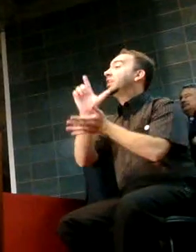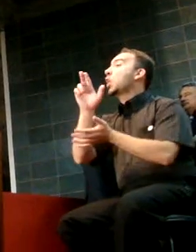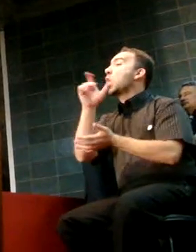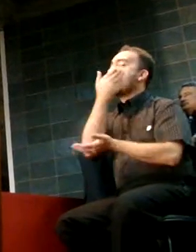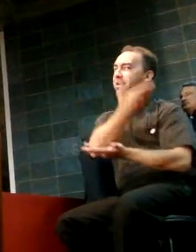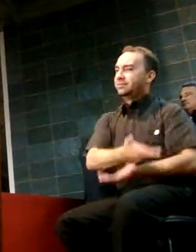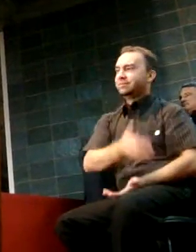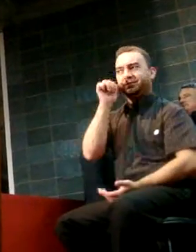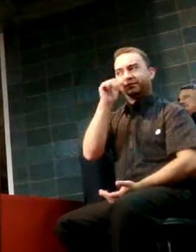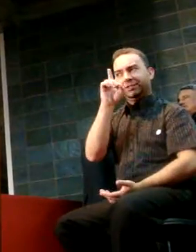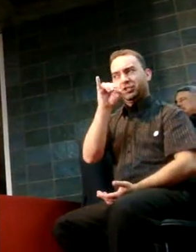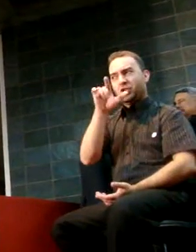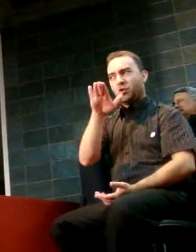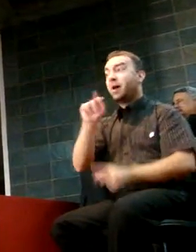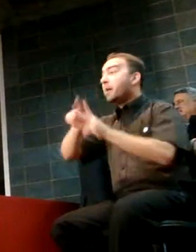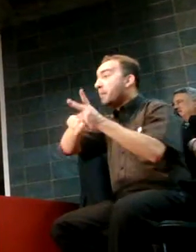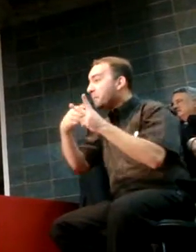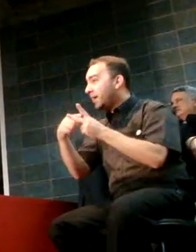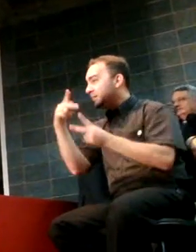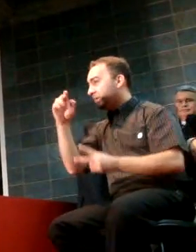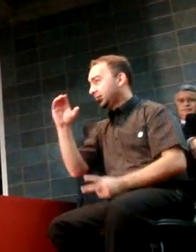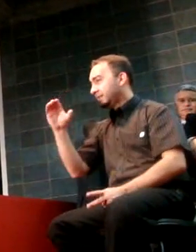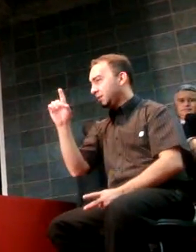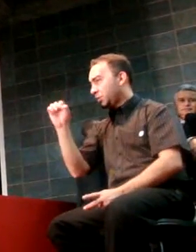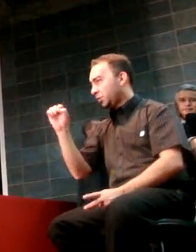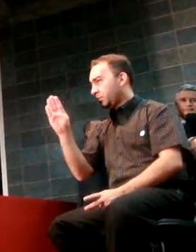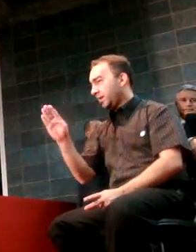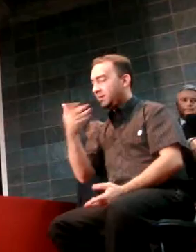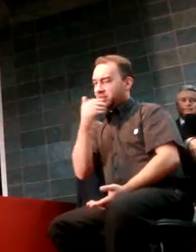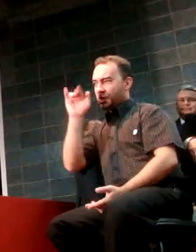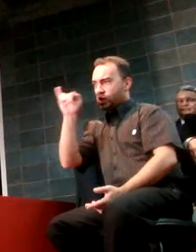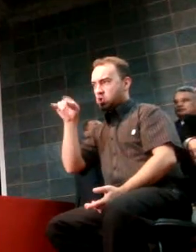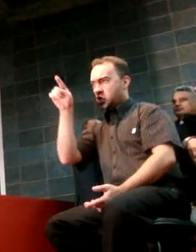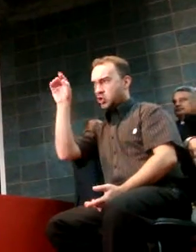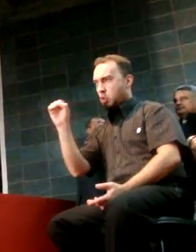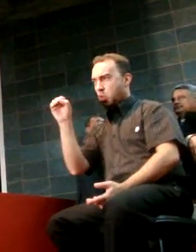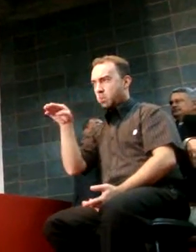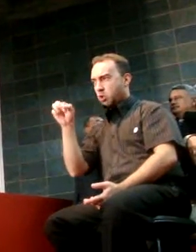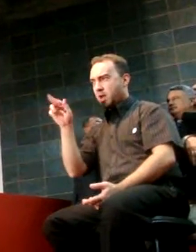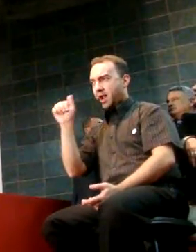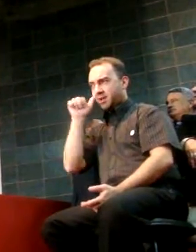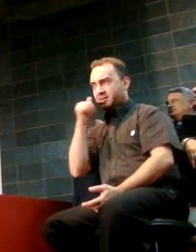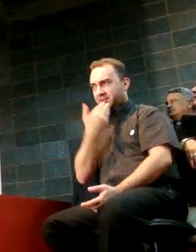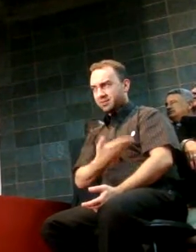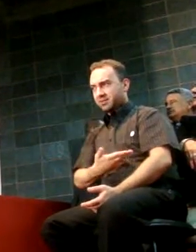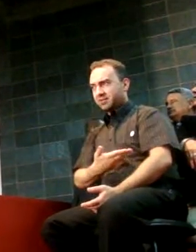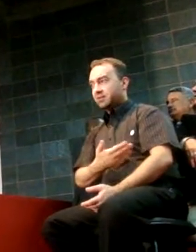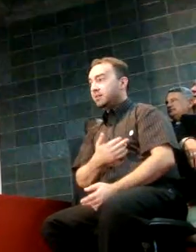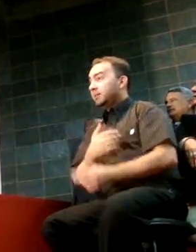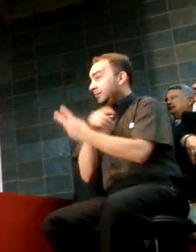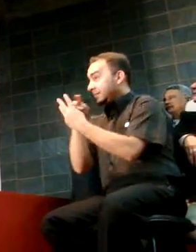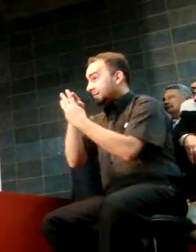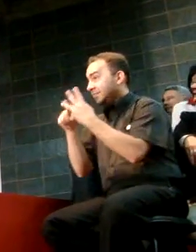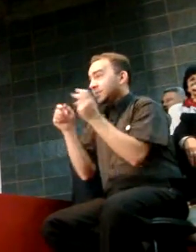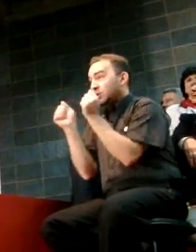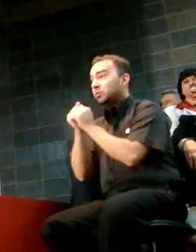e o terceiro Pedro João Moraes e seus companheiros e vamos ter, se Deus quiser, o